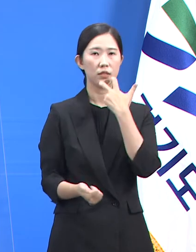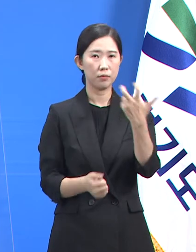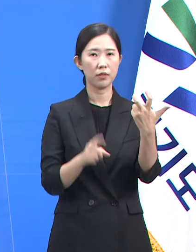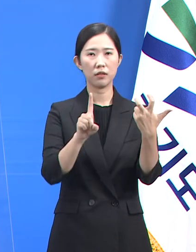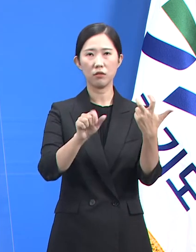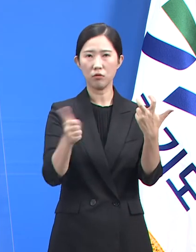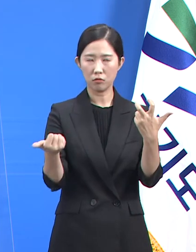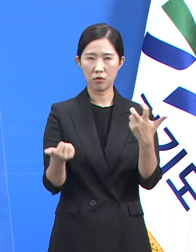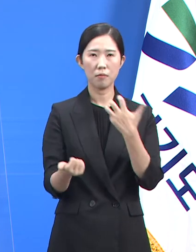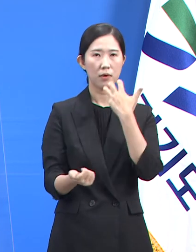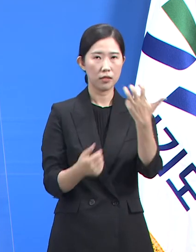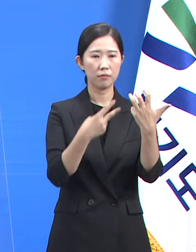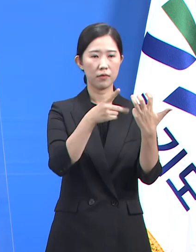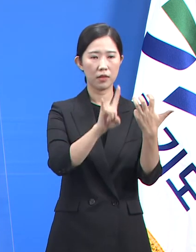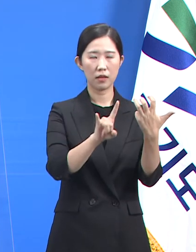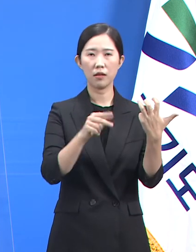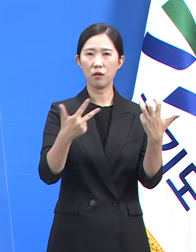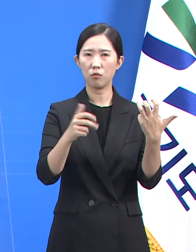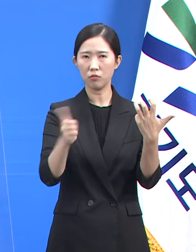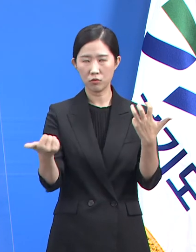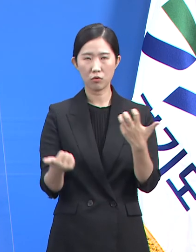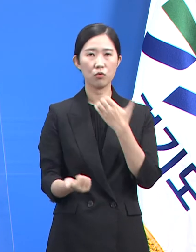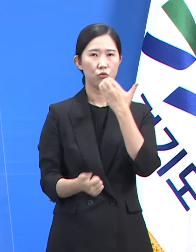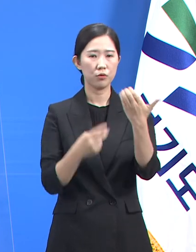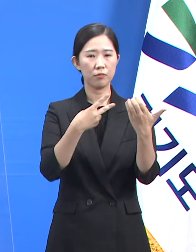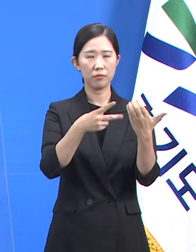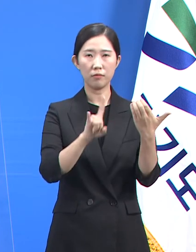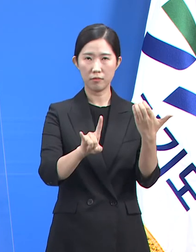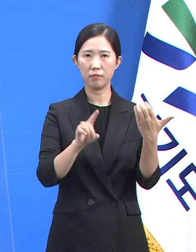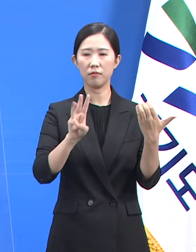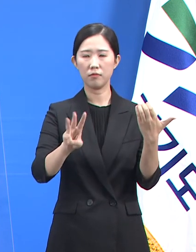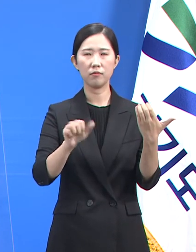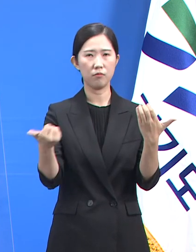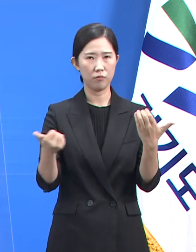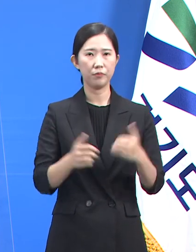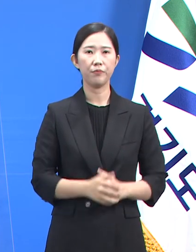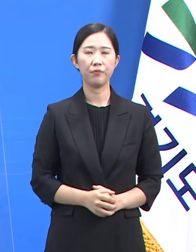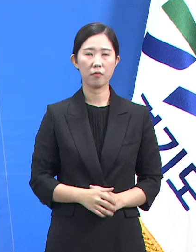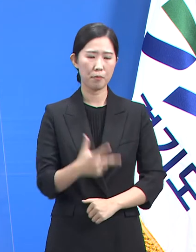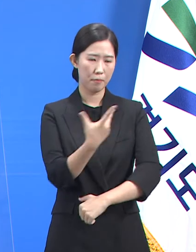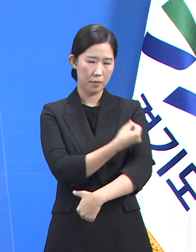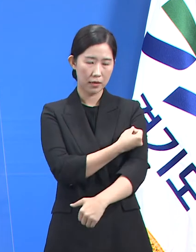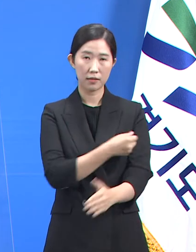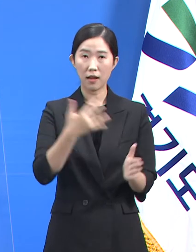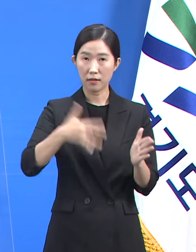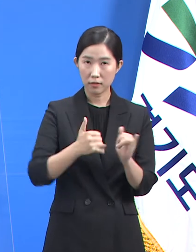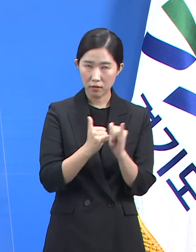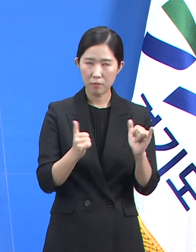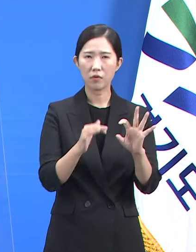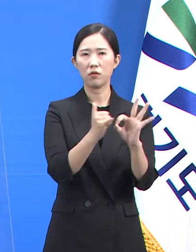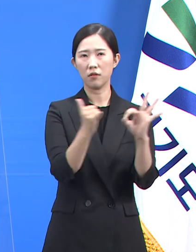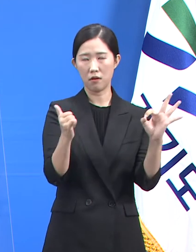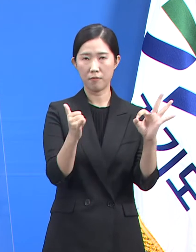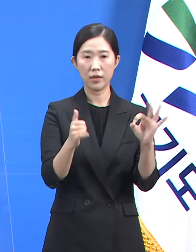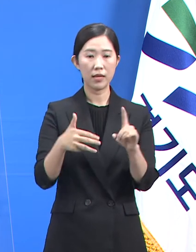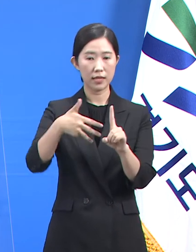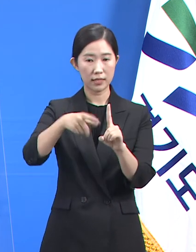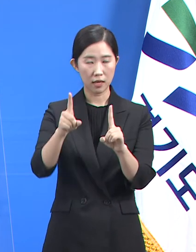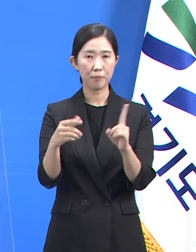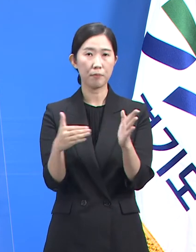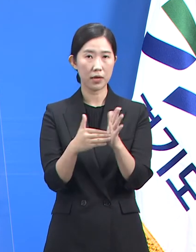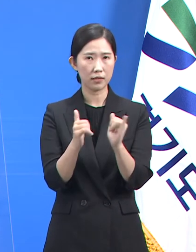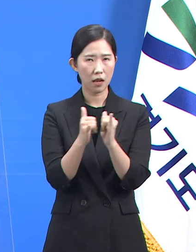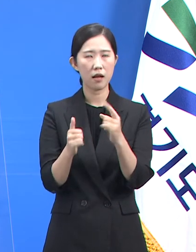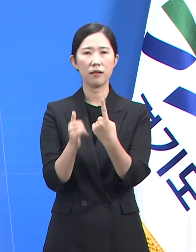80대 7명, 90대 3명입니다. 이 중 백신 미접종자는 10명, 1차 접종 완료자는